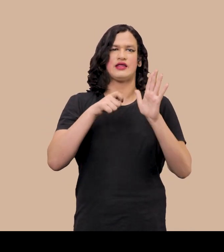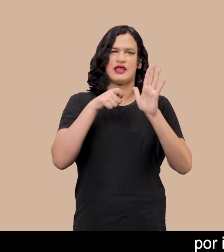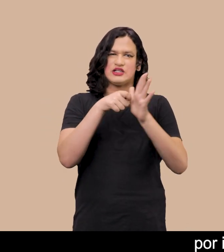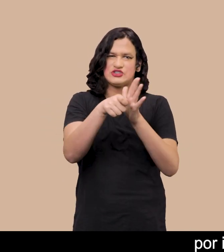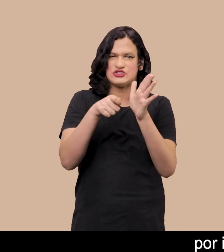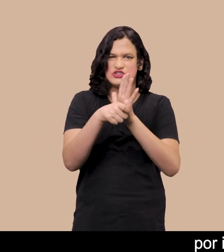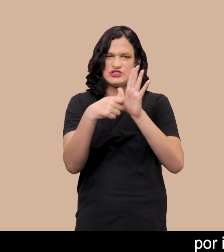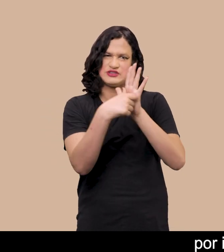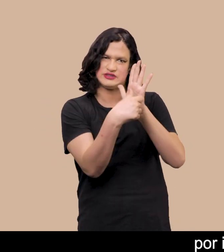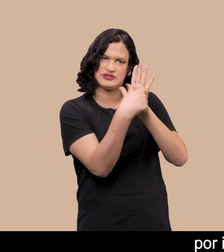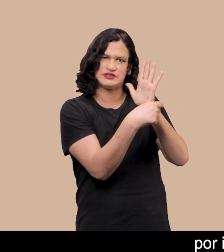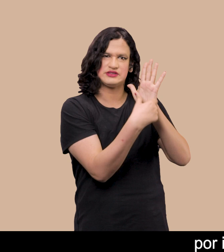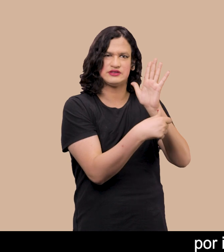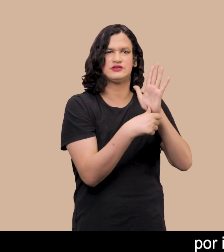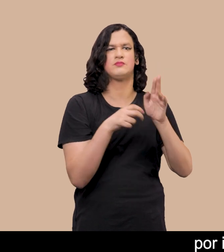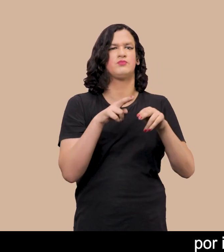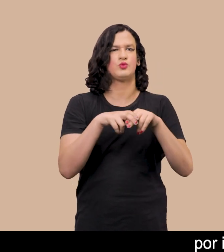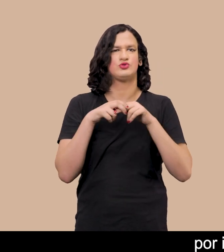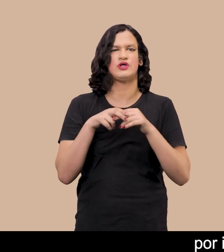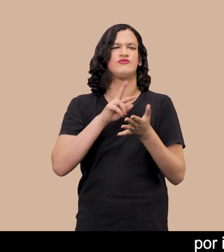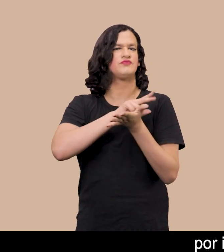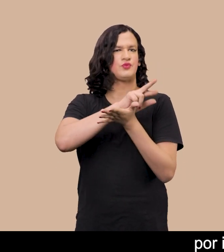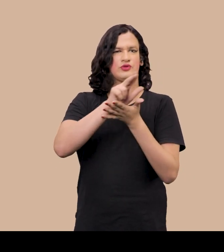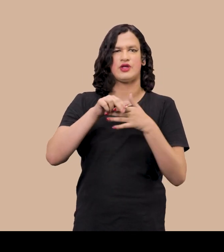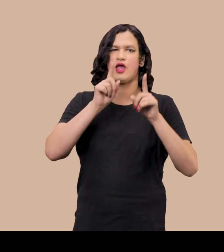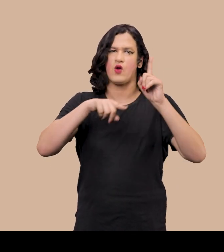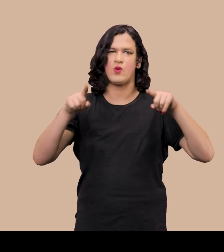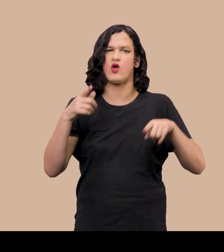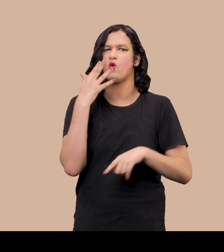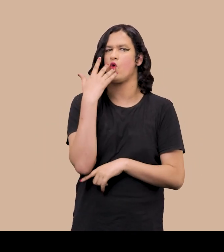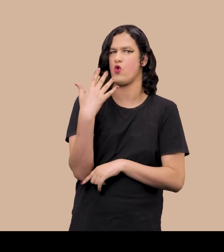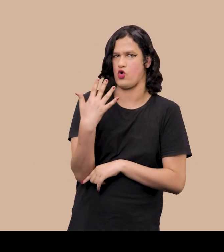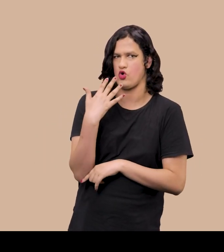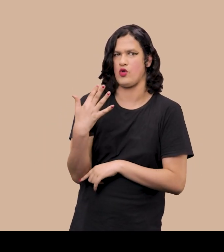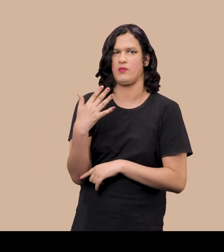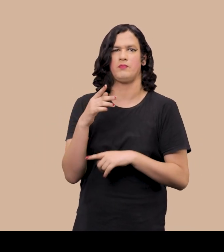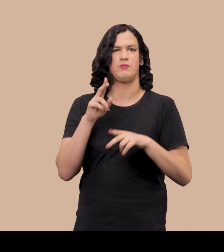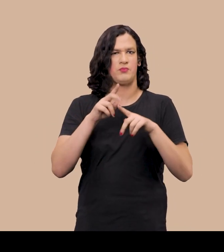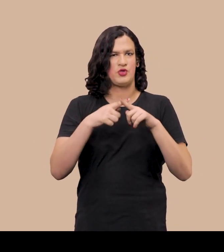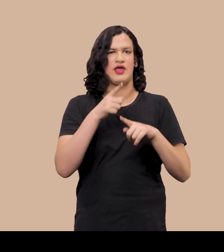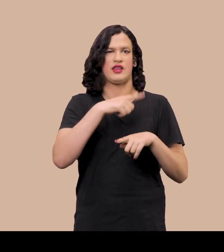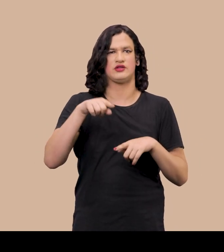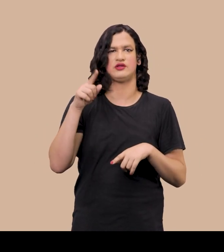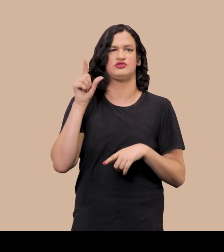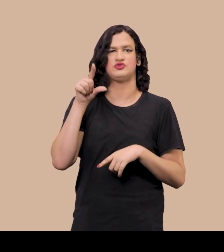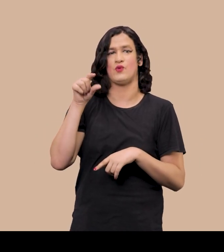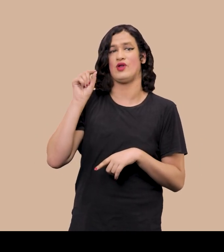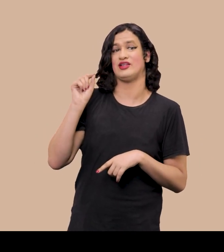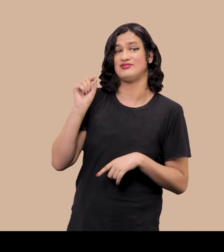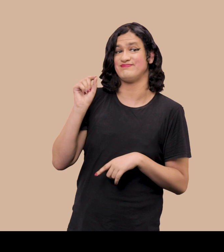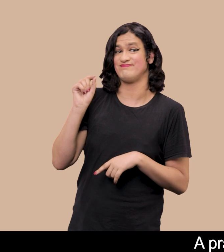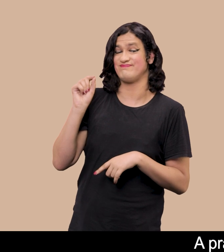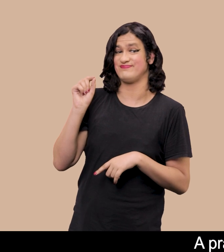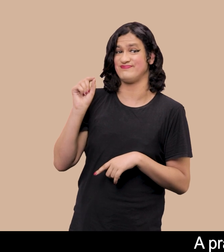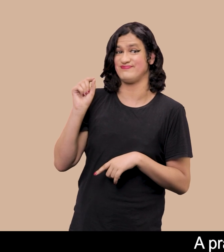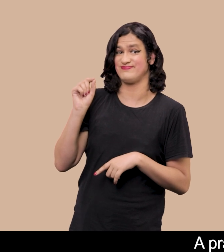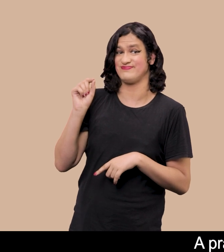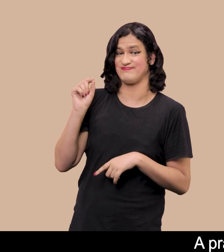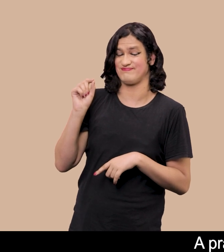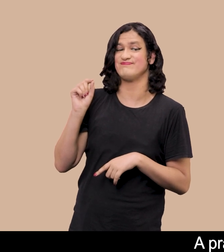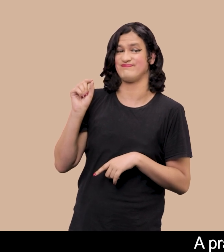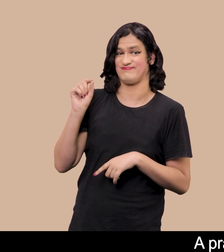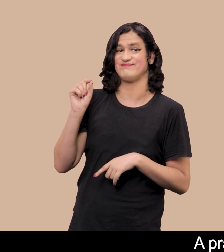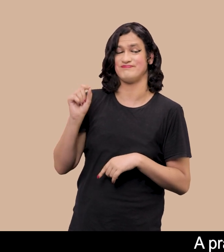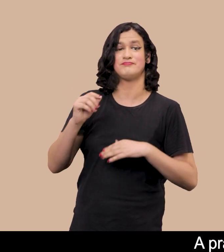Por isso que as obras vão variar muito de paleta de cores Porque eles escolhem... A prática